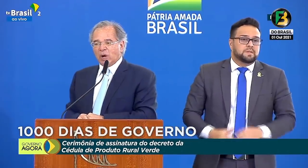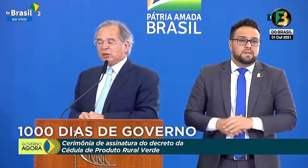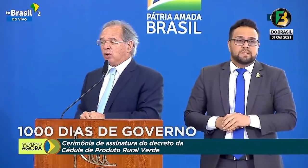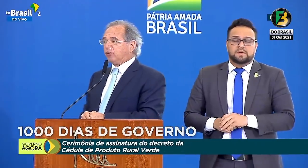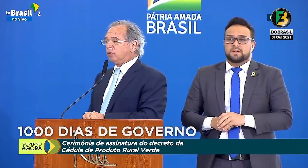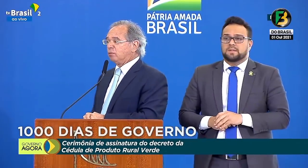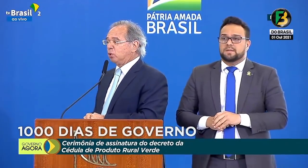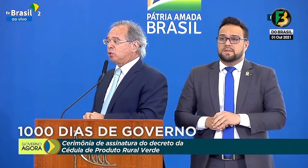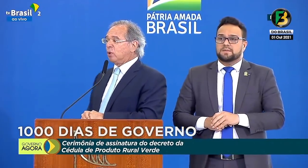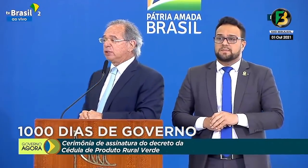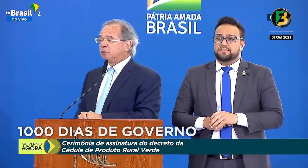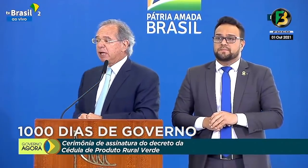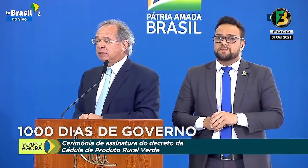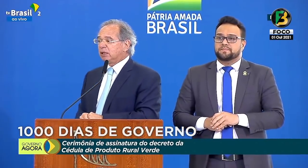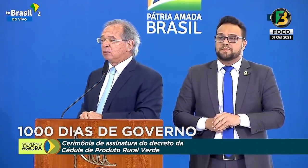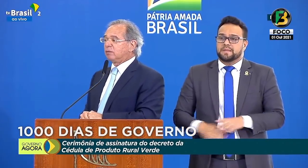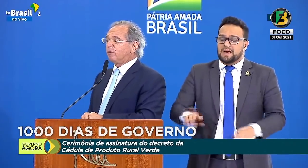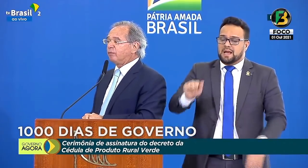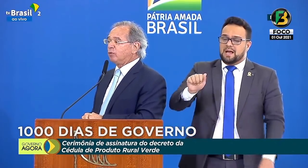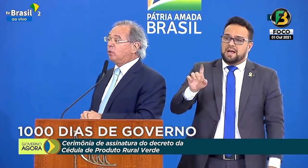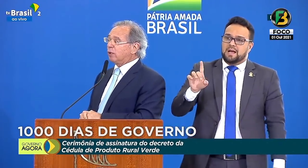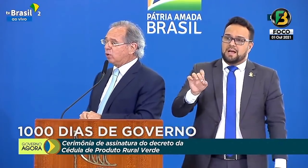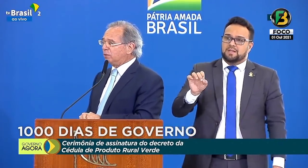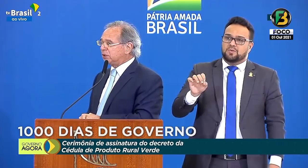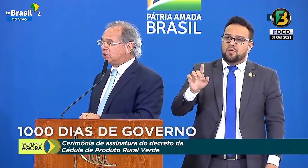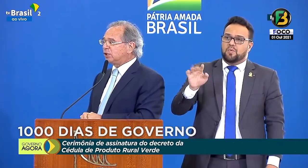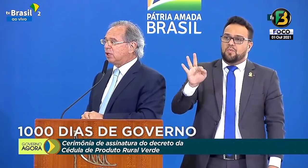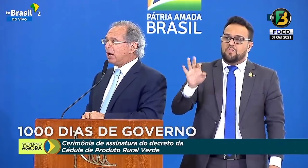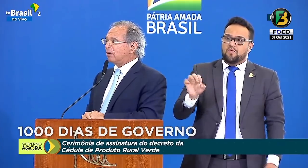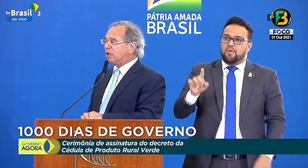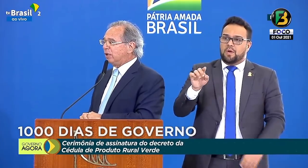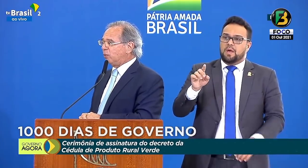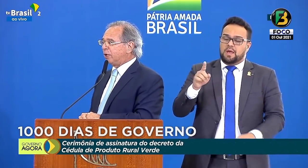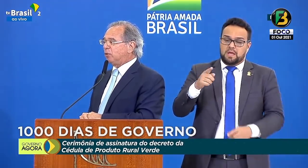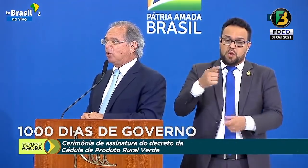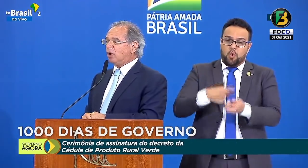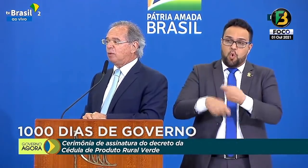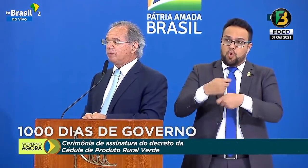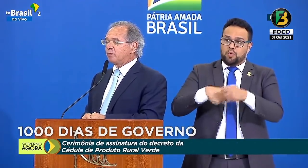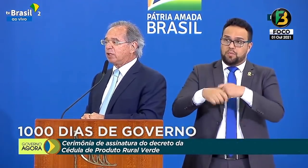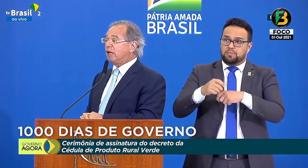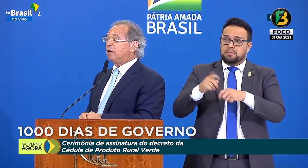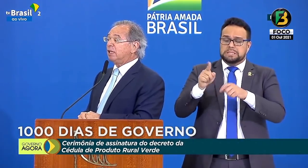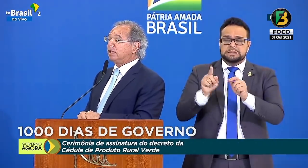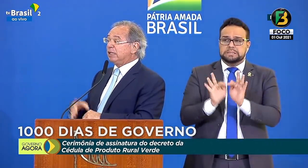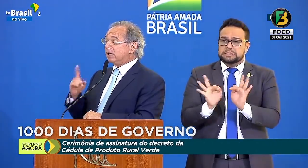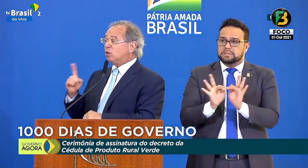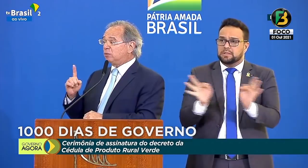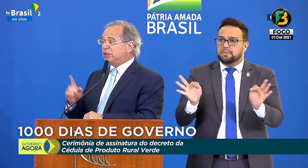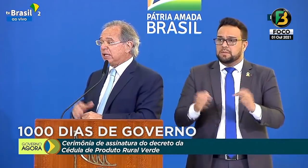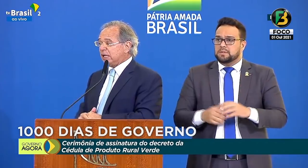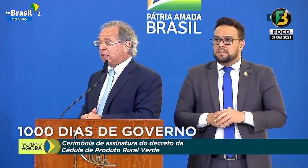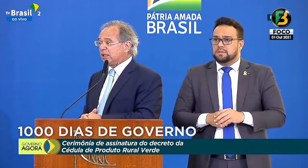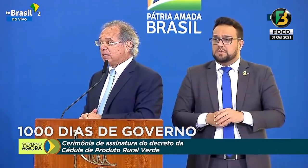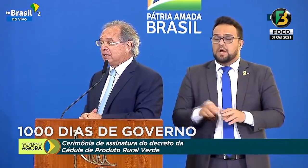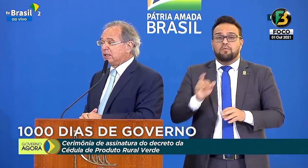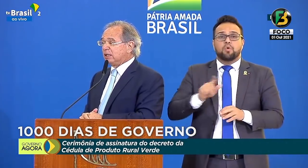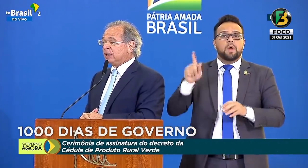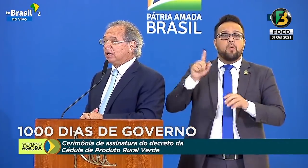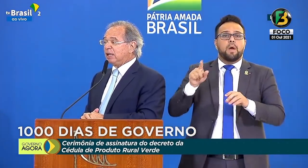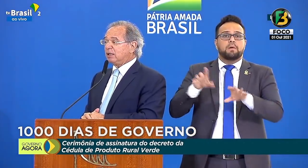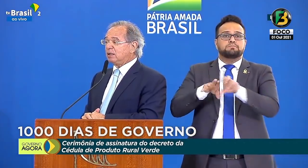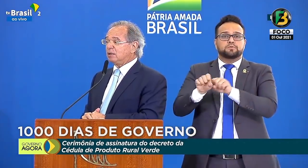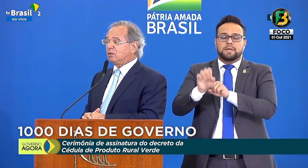E o Adolfo buscou inspiração num economista de Chicago, que ganhou o prêmio Nobel, que na verdade nem economista era.